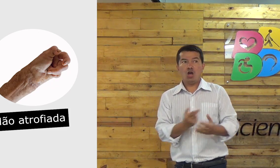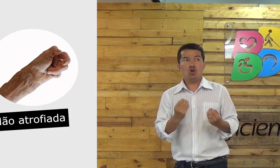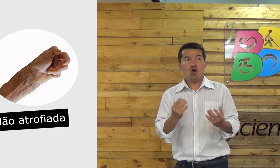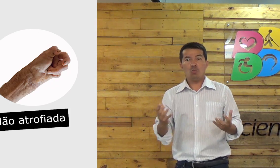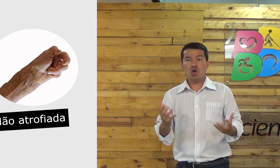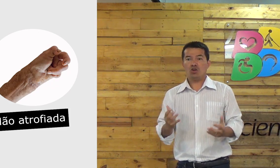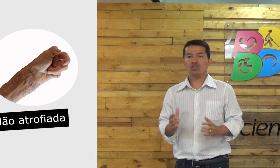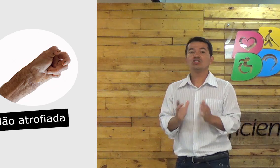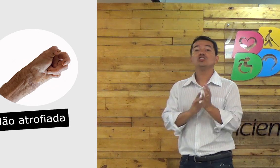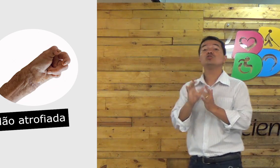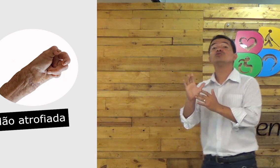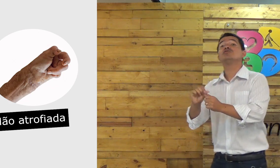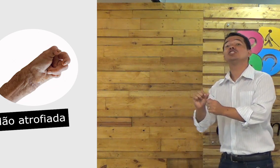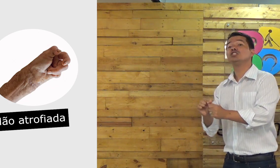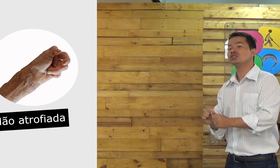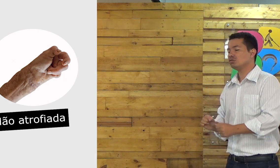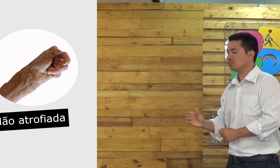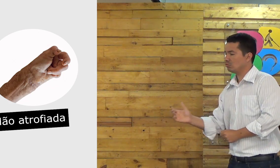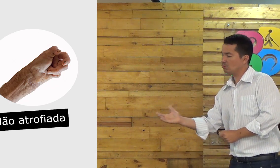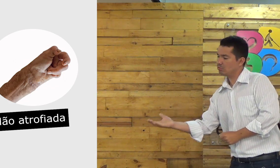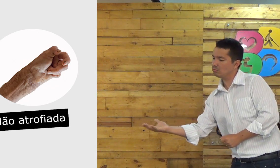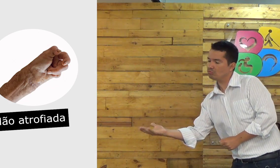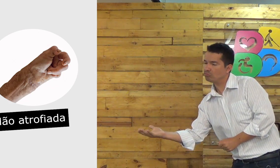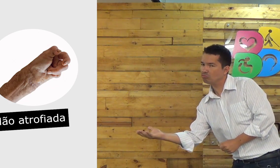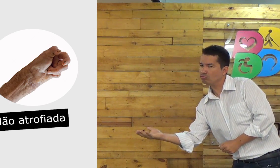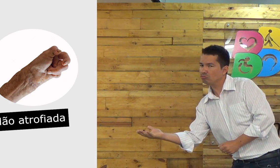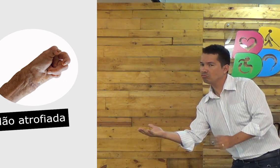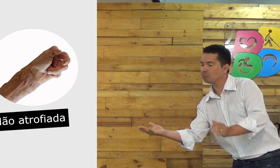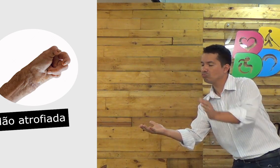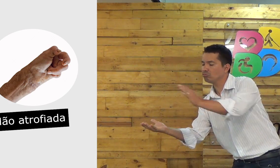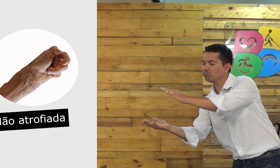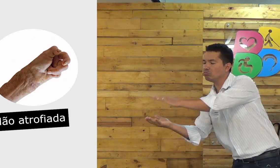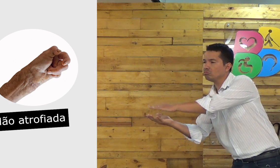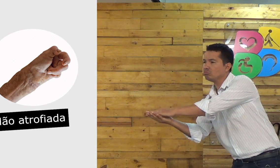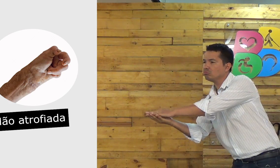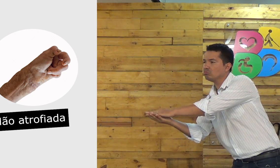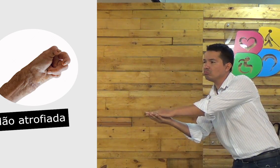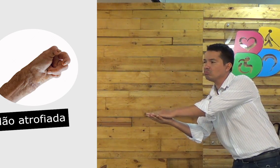errado. O que Jesus fez? Pegou a mão daquele moço.